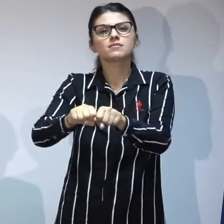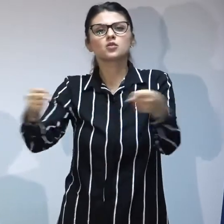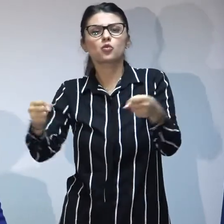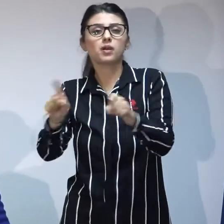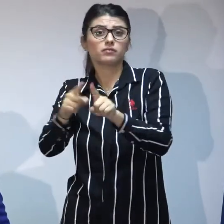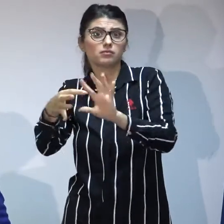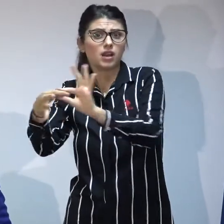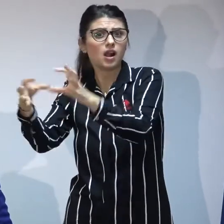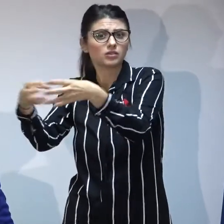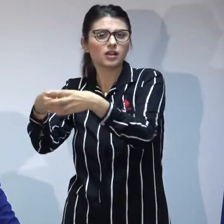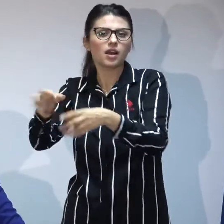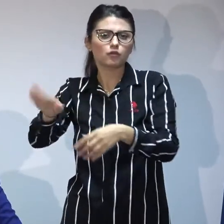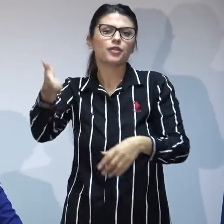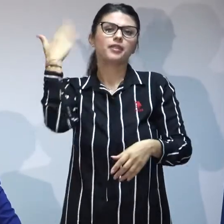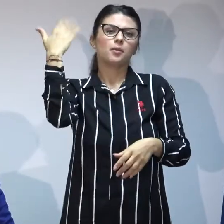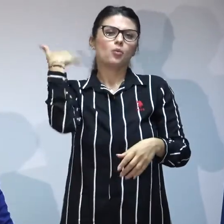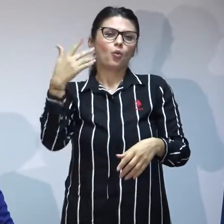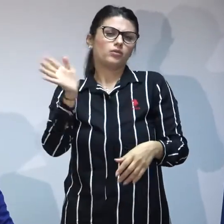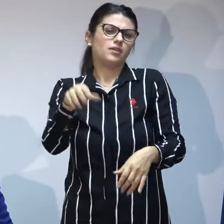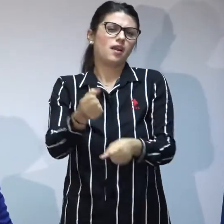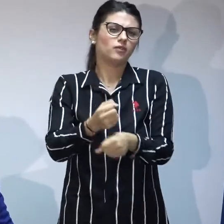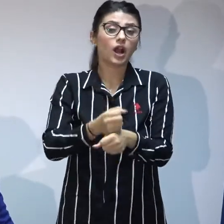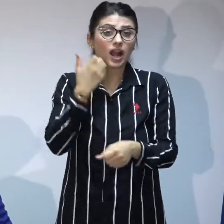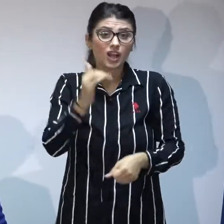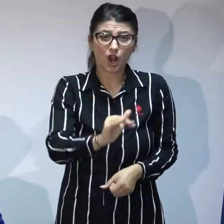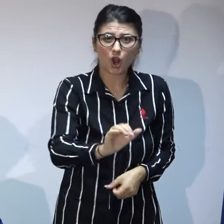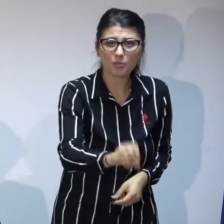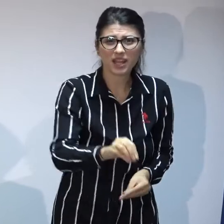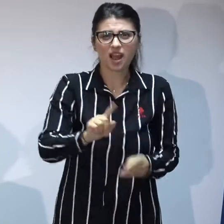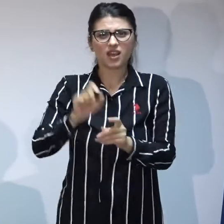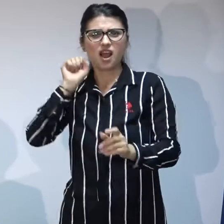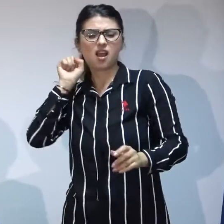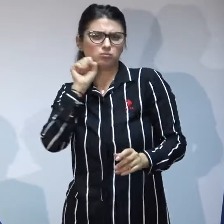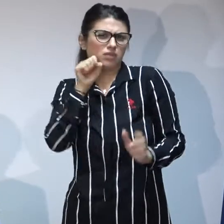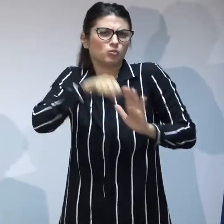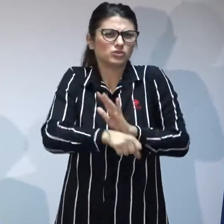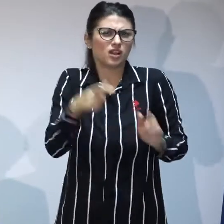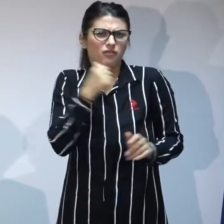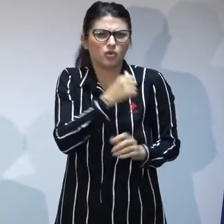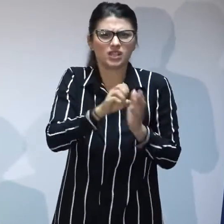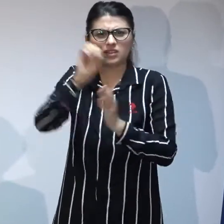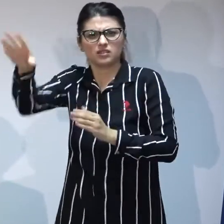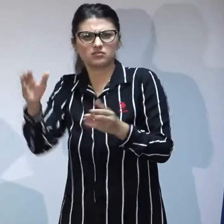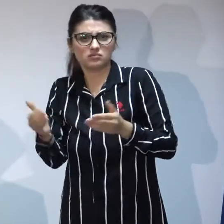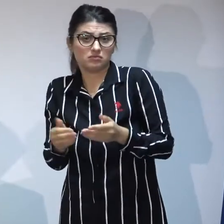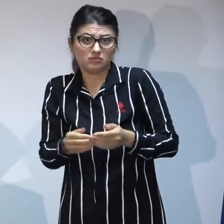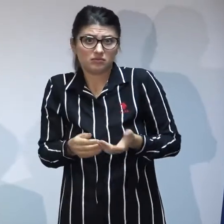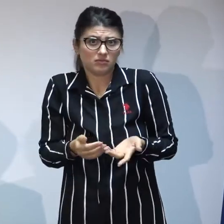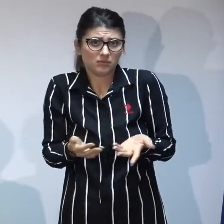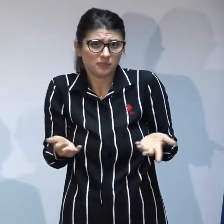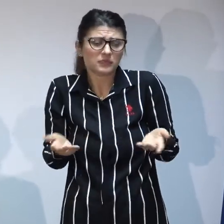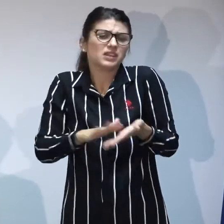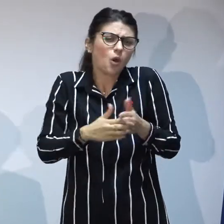deși legătura a fost ruptă din momentul în care acel copil a ajuns în sistem pentru că niciun copil nu ajunge de bine în